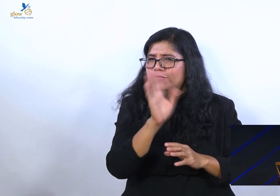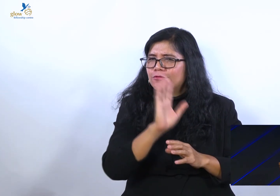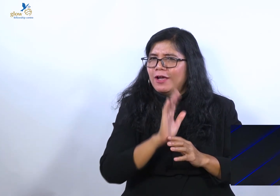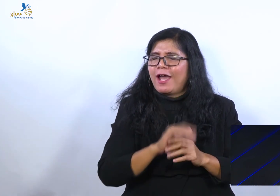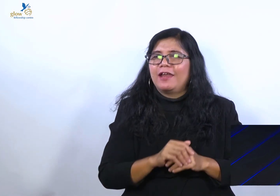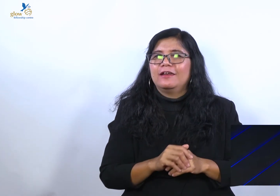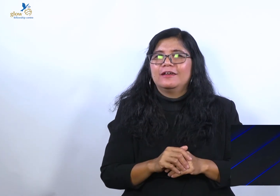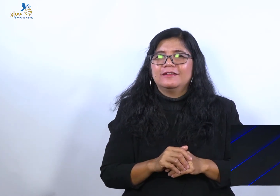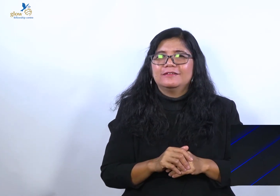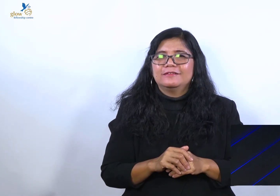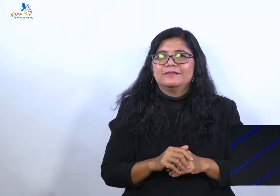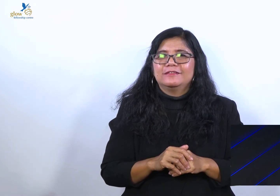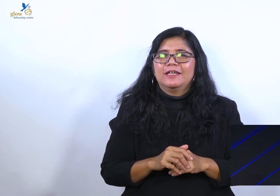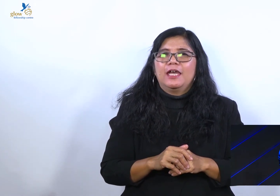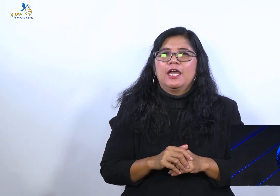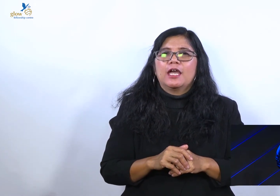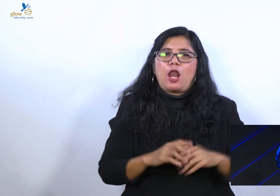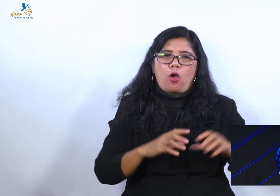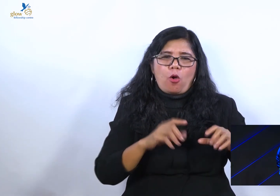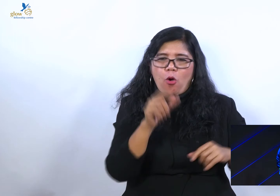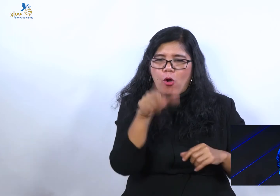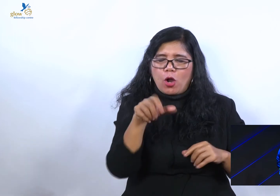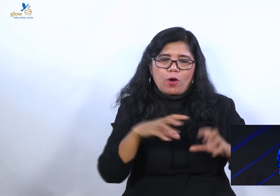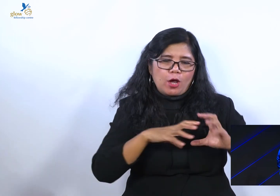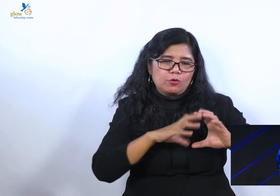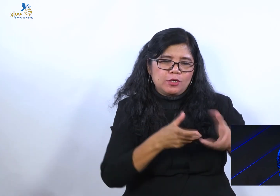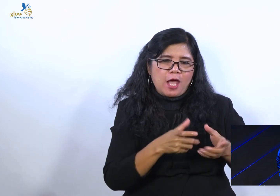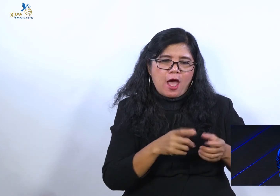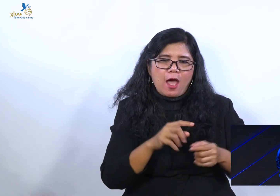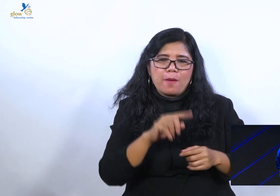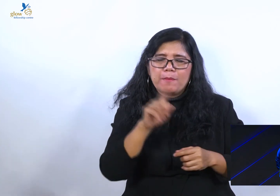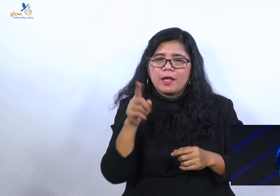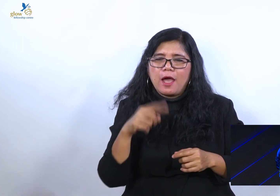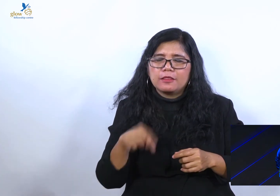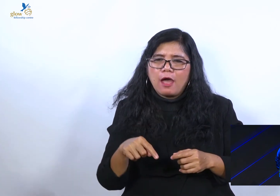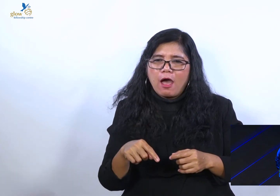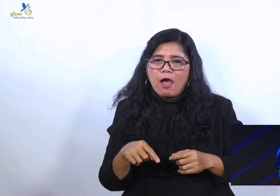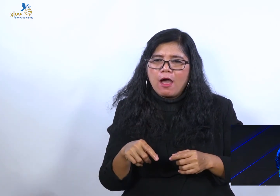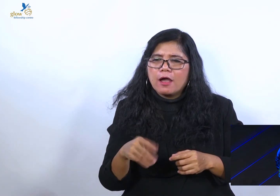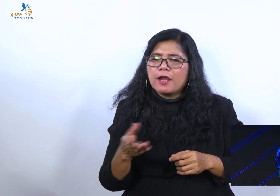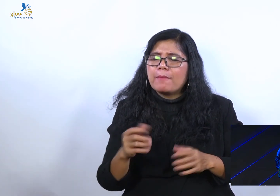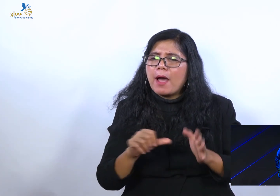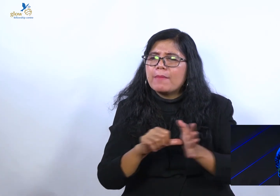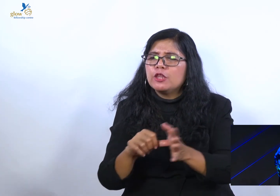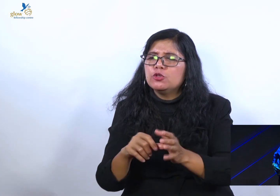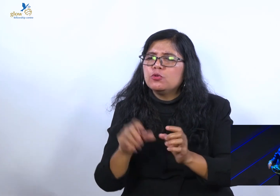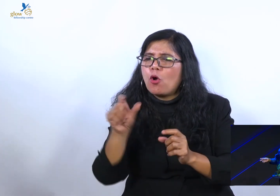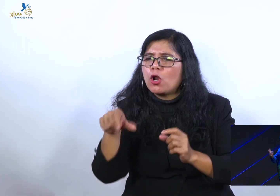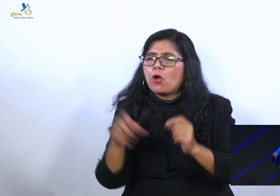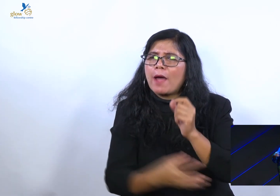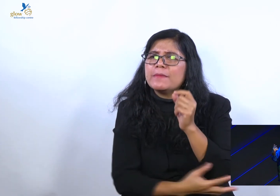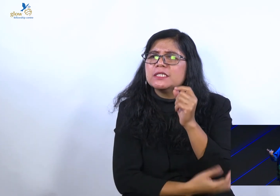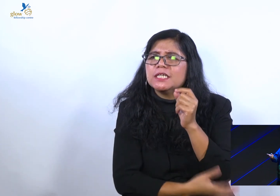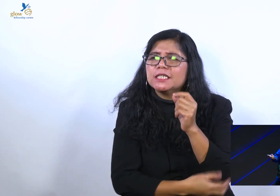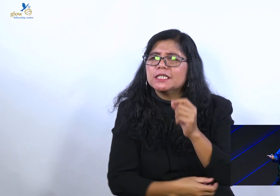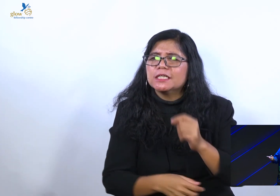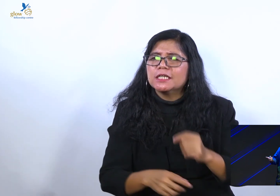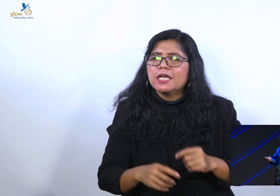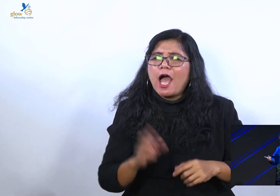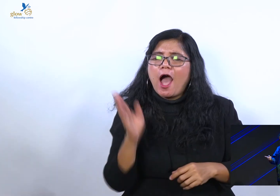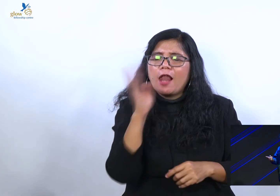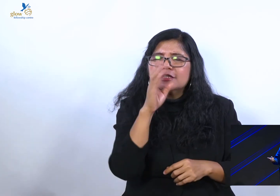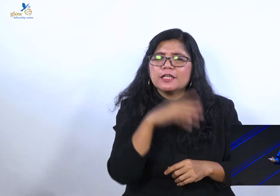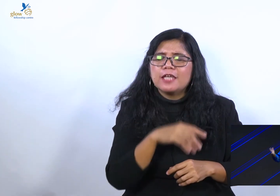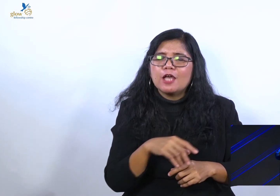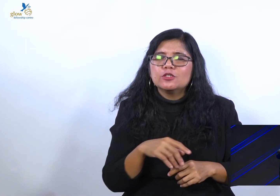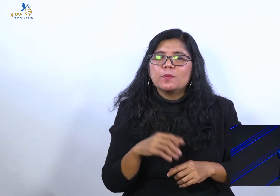miskin? Ya, supaya saya masuk surga. Iya kan? Jadi orang dunia dasarnya cuma dua.